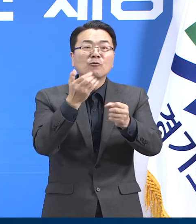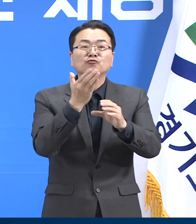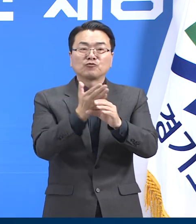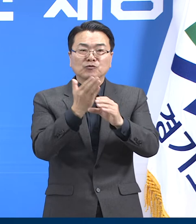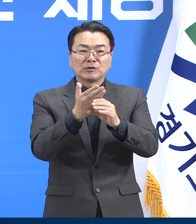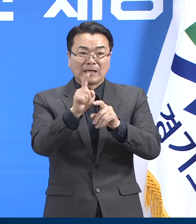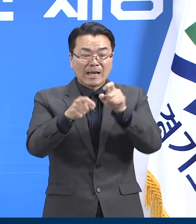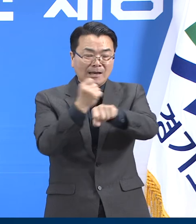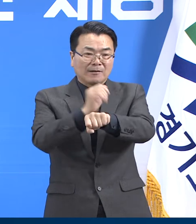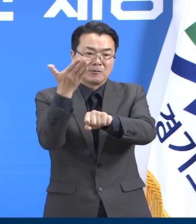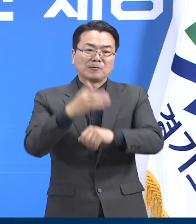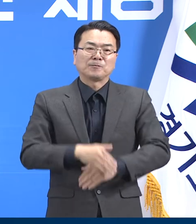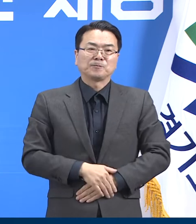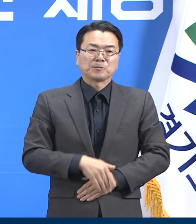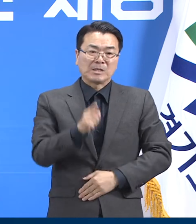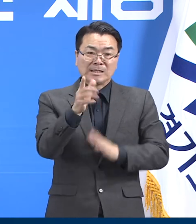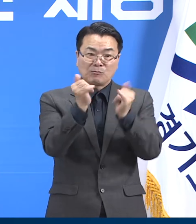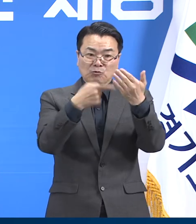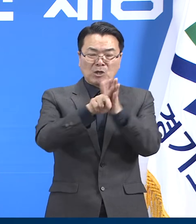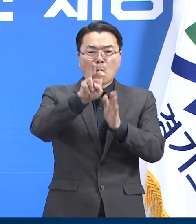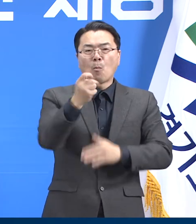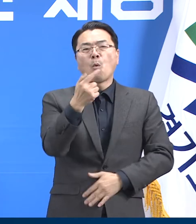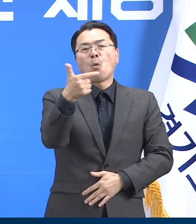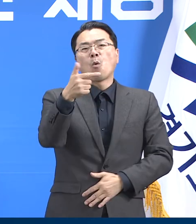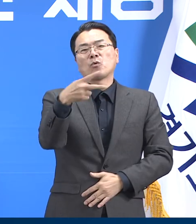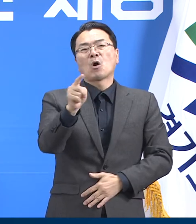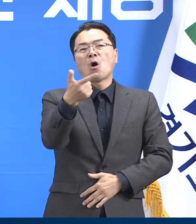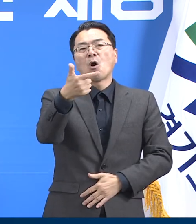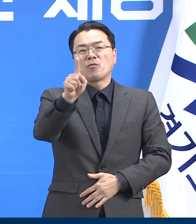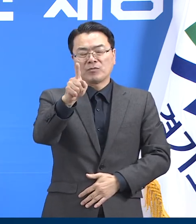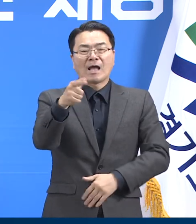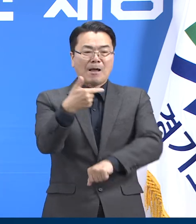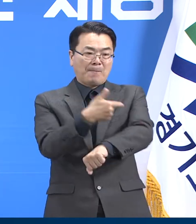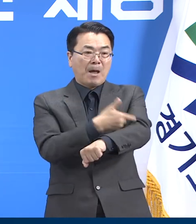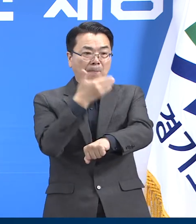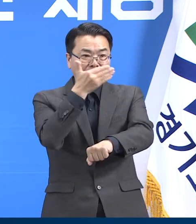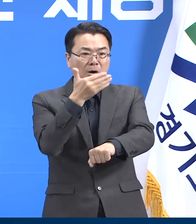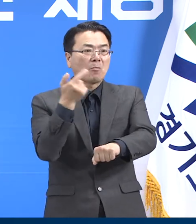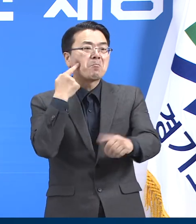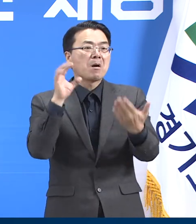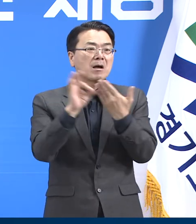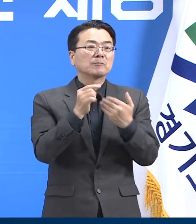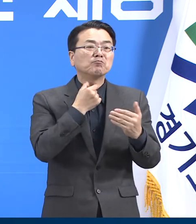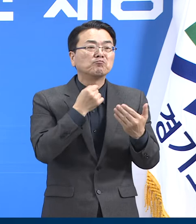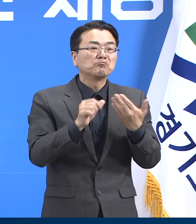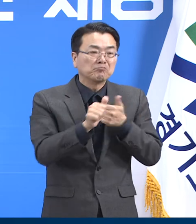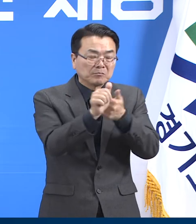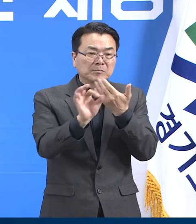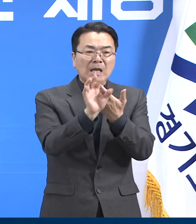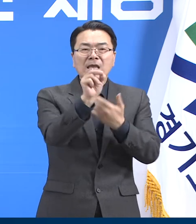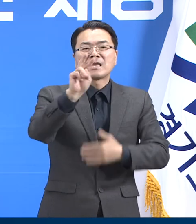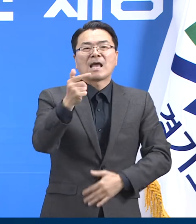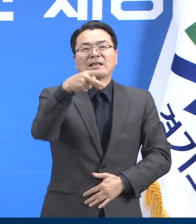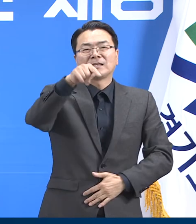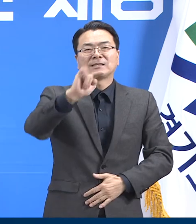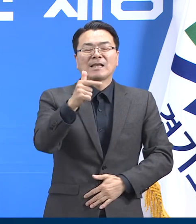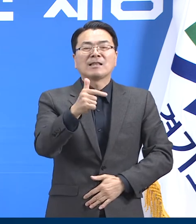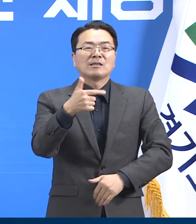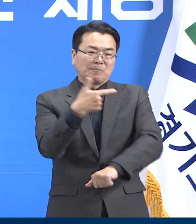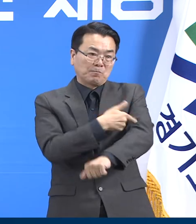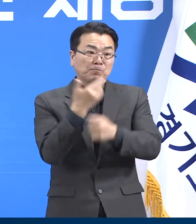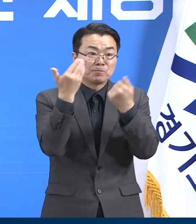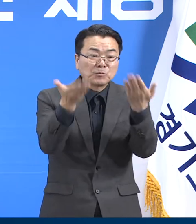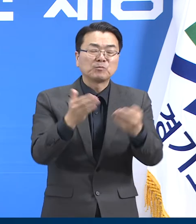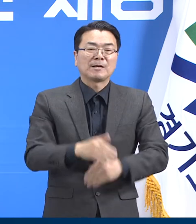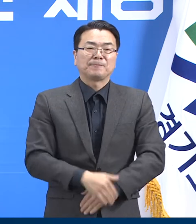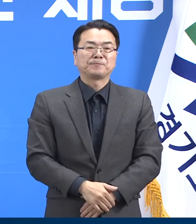접종 백신은 기본적으로 모더나이며 본인이 희망할 경우 얀센 접종도 가능합니다. 50대 연령층 중 접종 완료 후